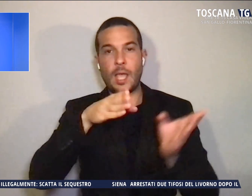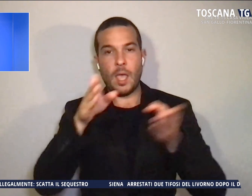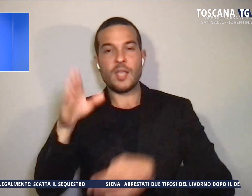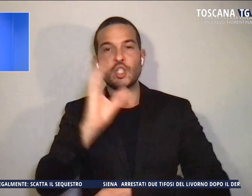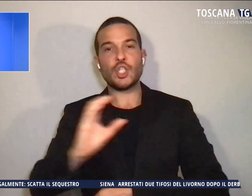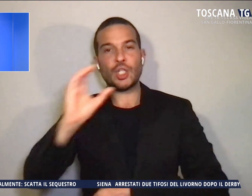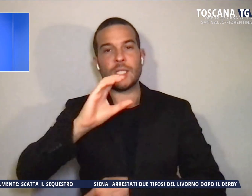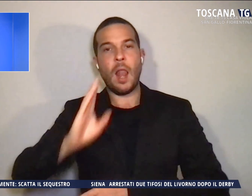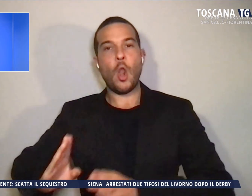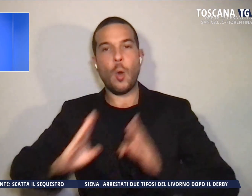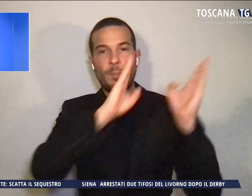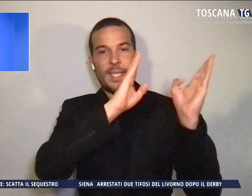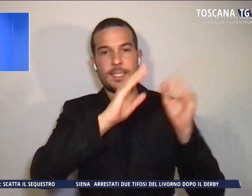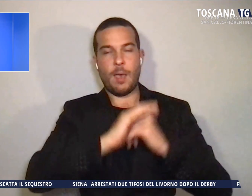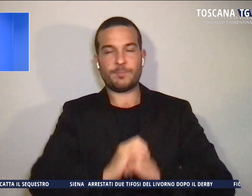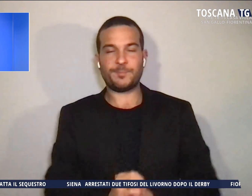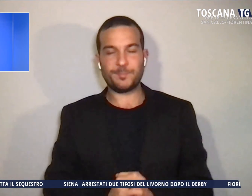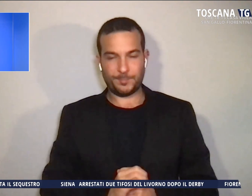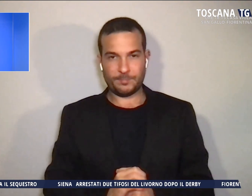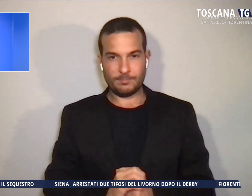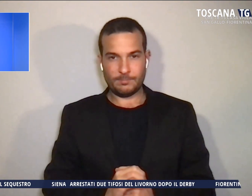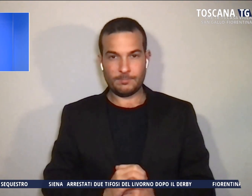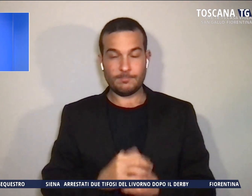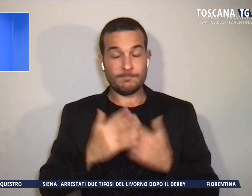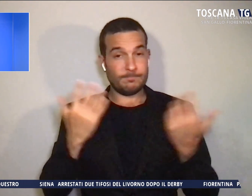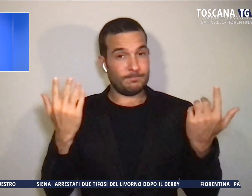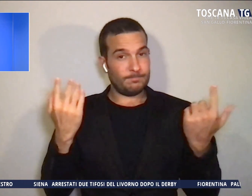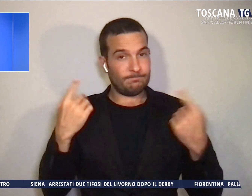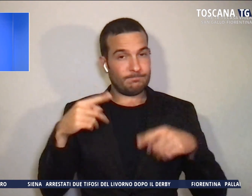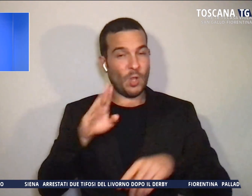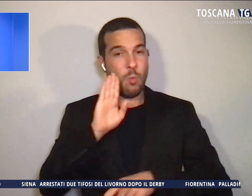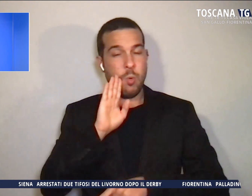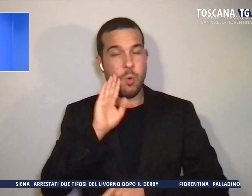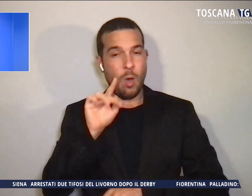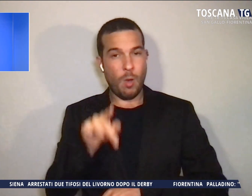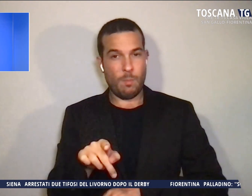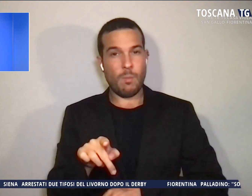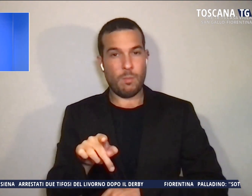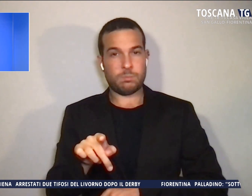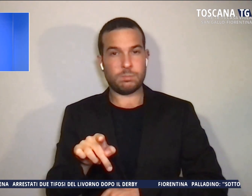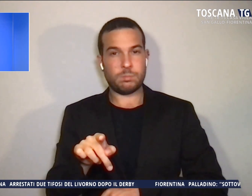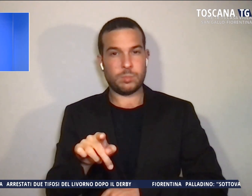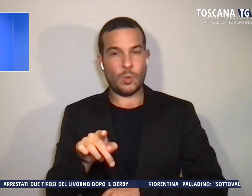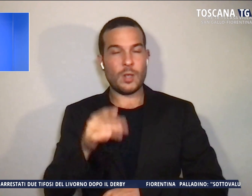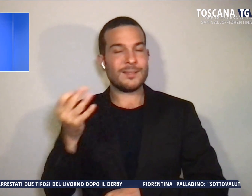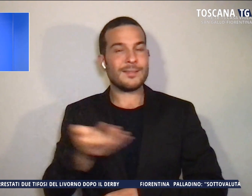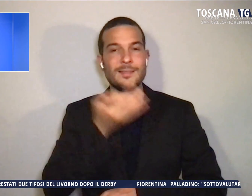Da quanto appreso, l'uomo sarebbe rimasto sempre cosciente.